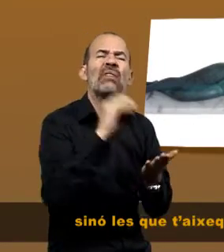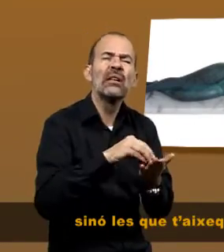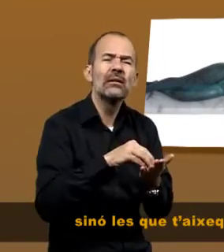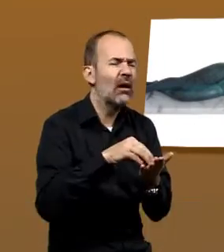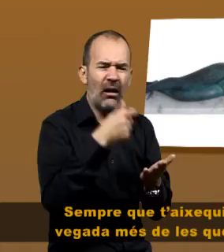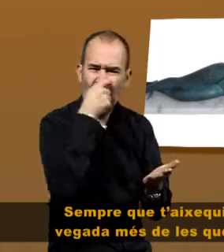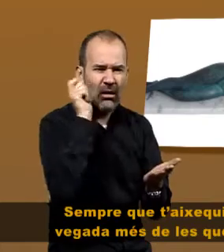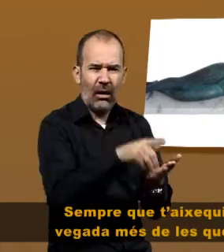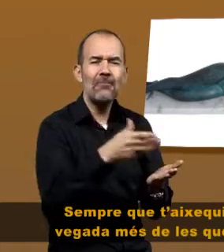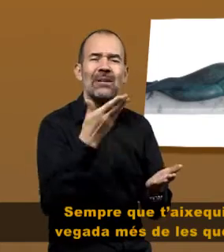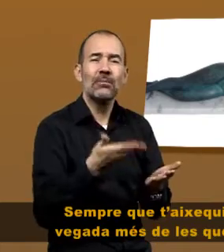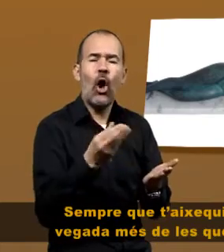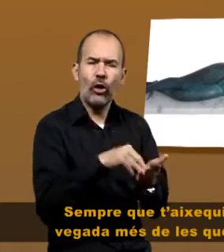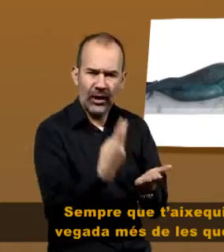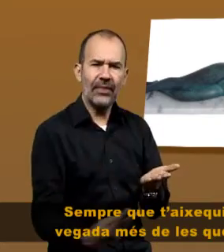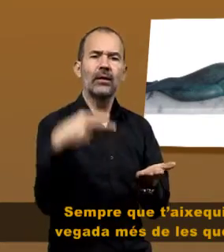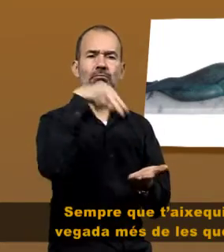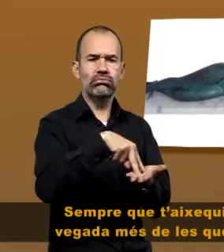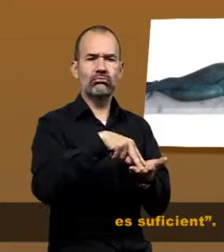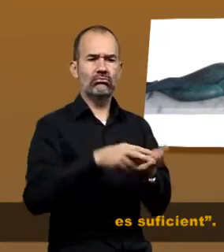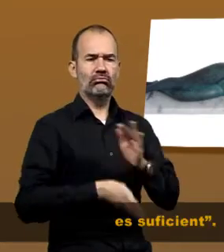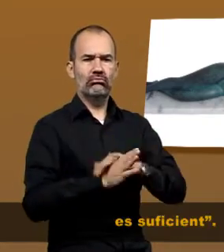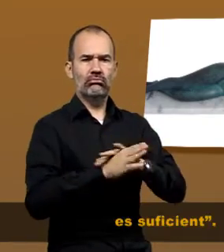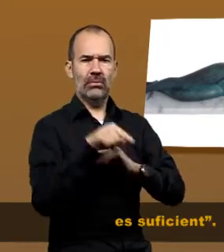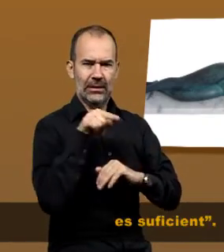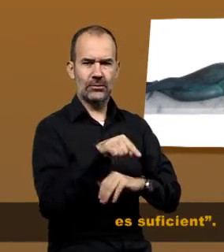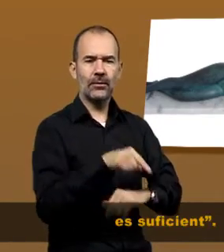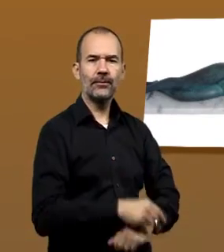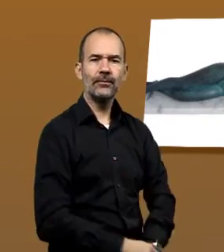Sempre que t'aixequis una vegada més de les cacaus, és suficient.